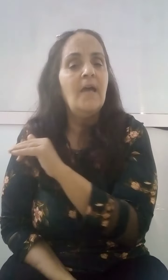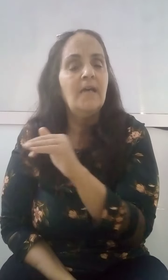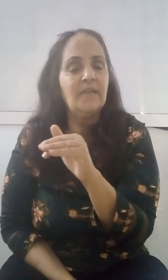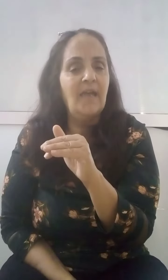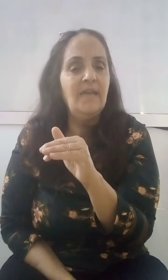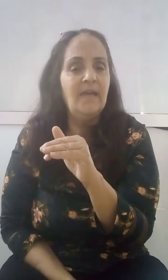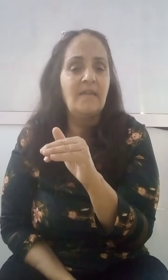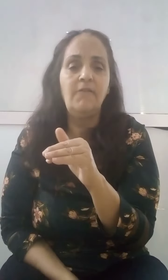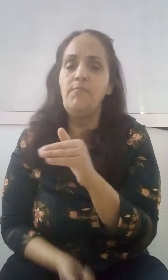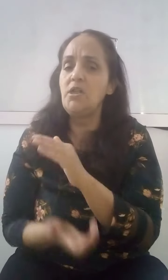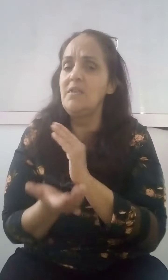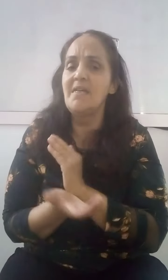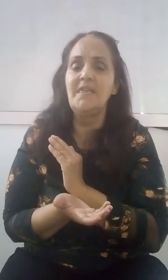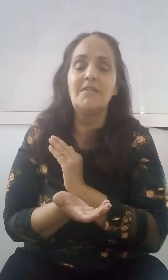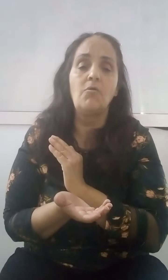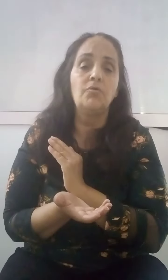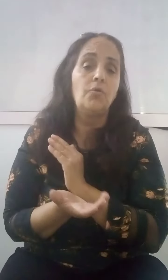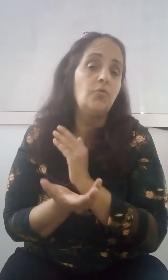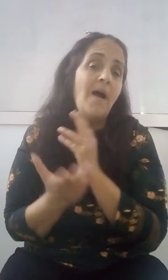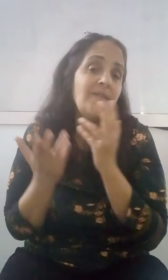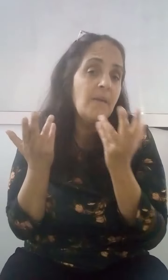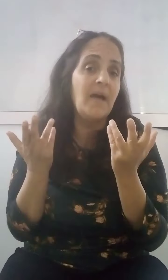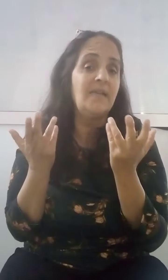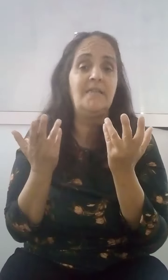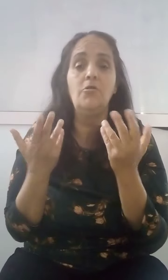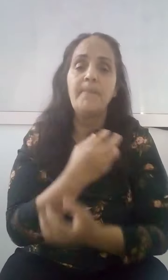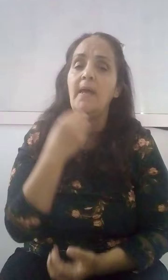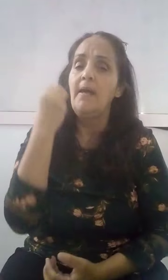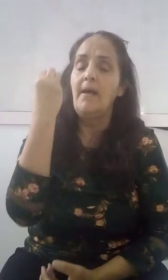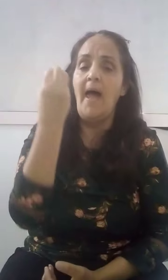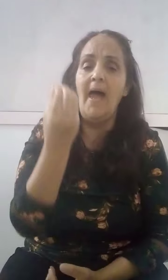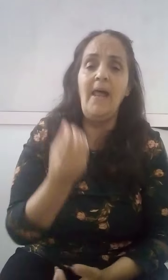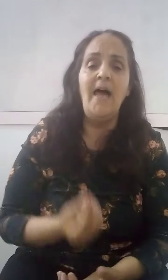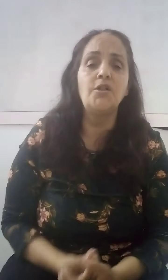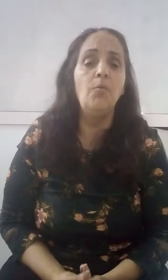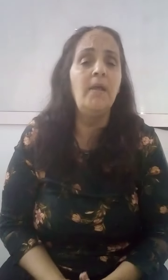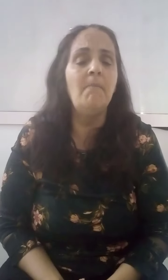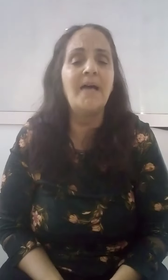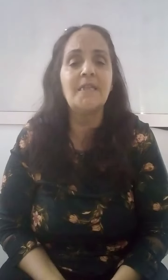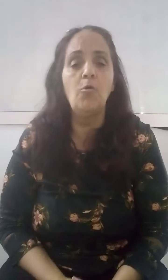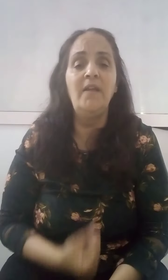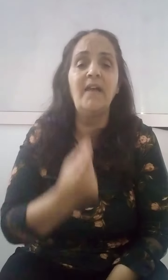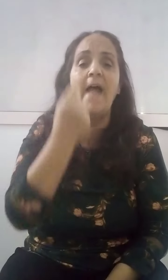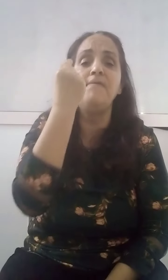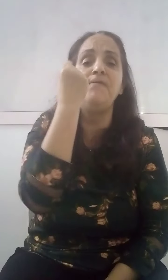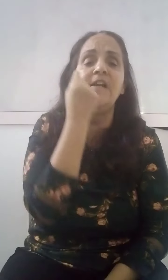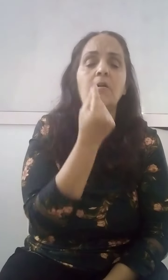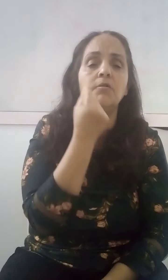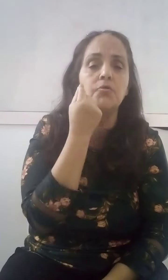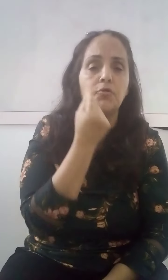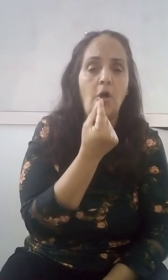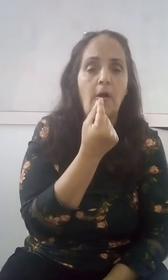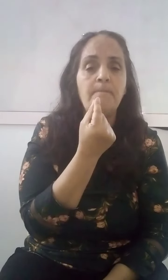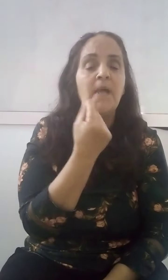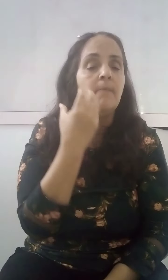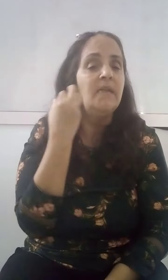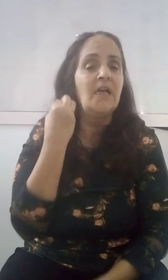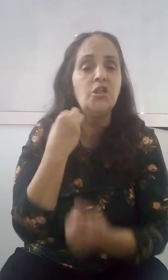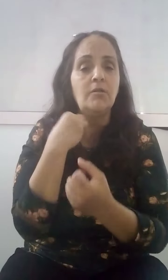مدودة احد دودت ترجع لديك مدودة من أول بإشتراك لا تتعطي ترجع إذا كنت ترجع